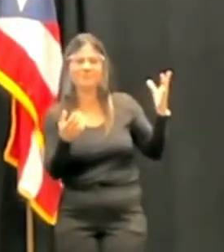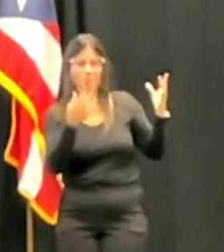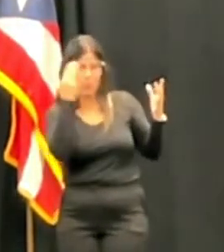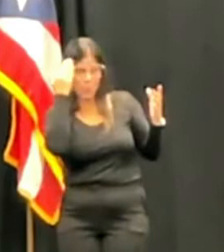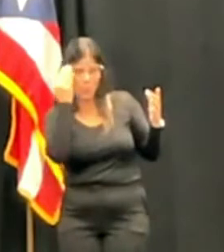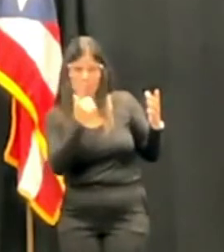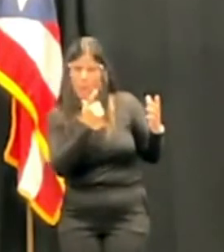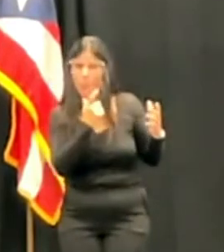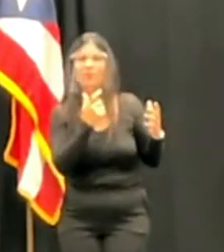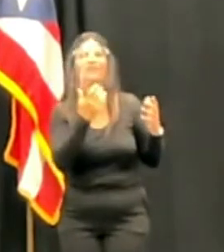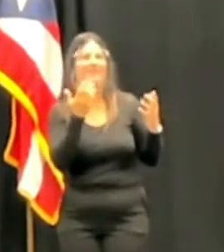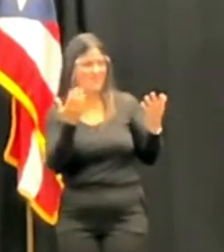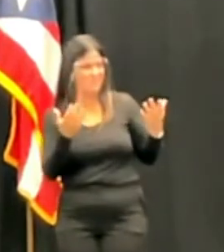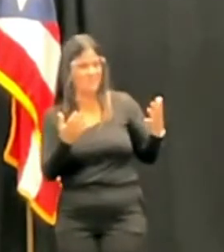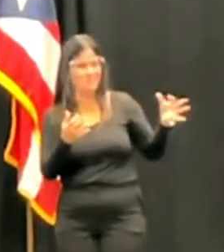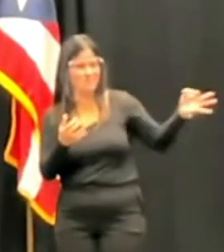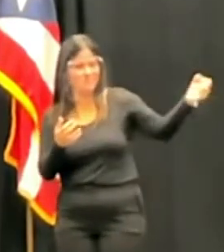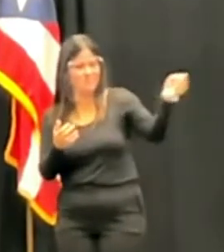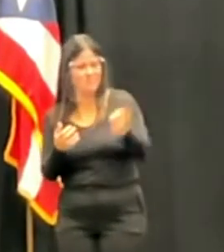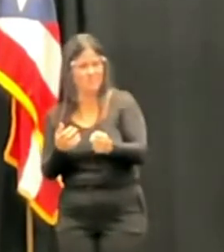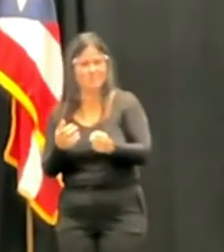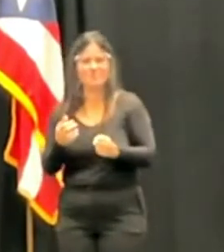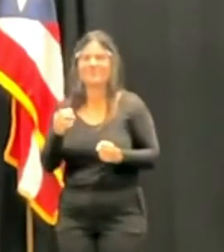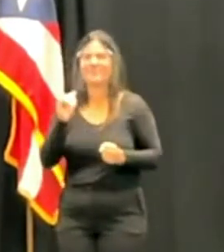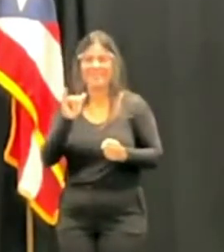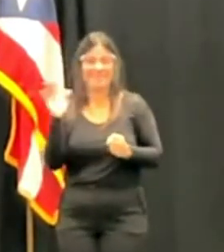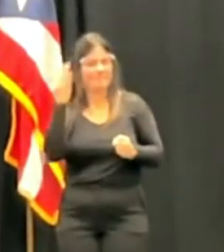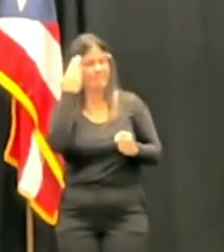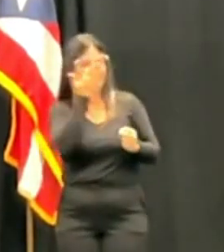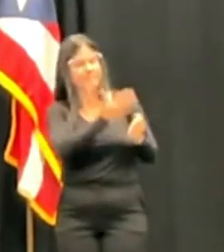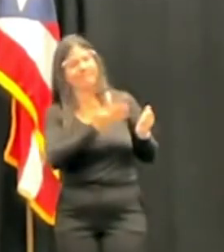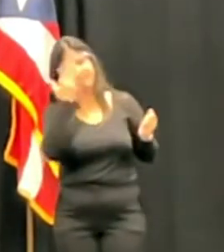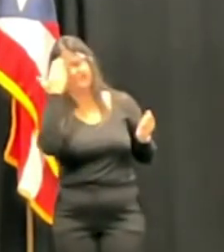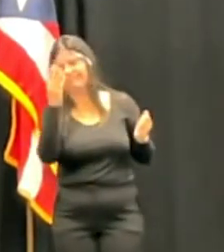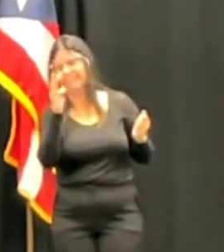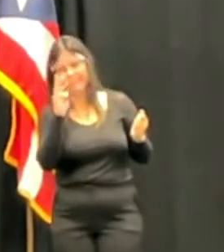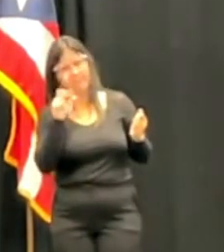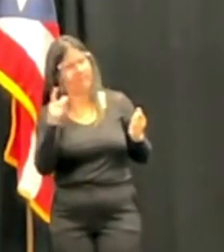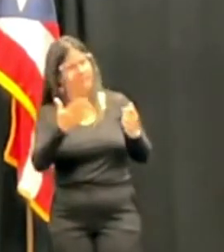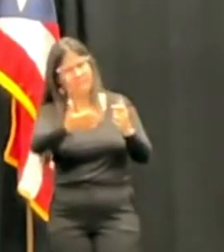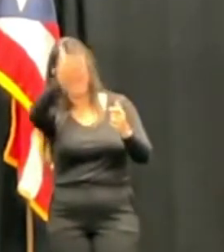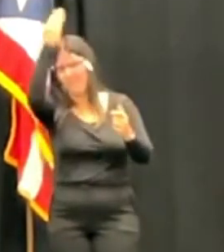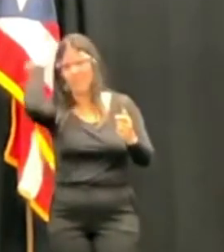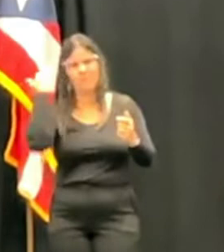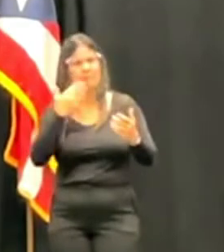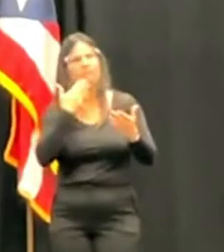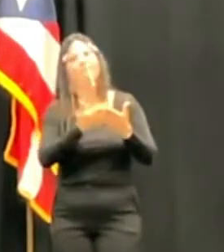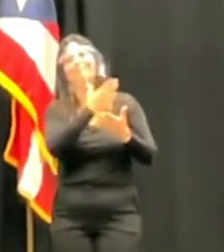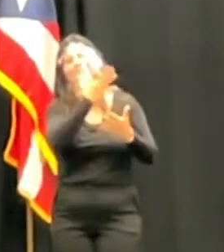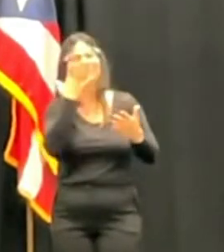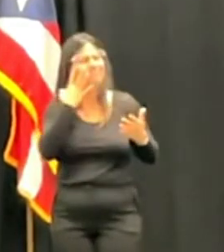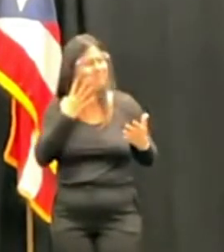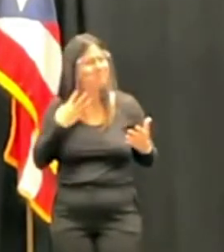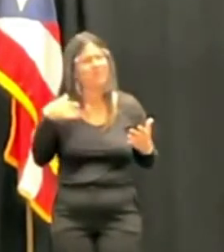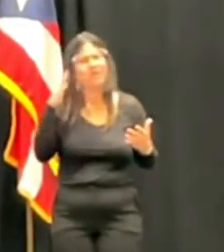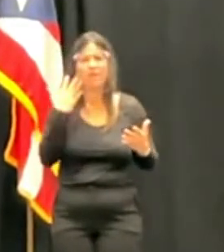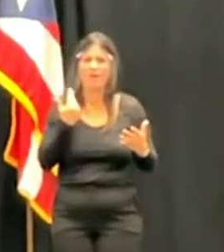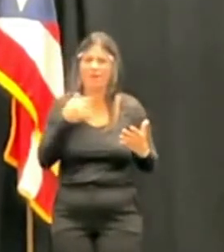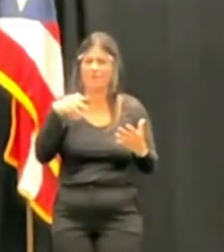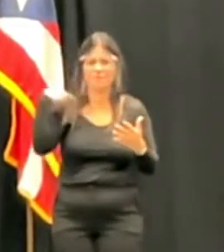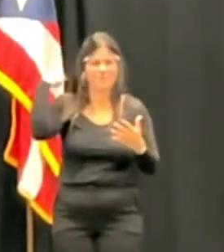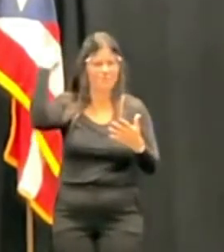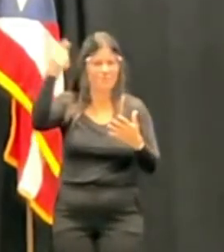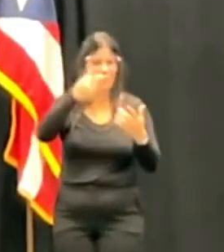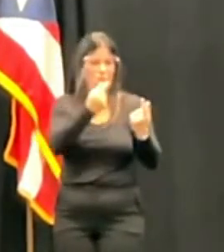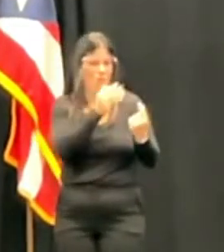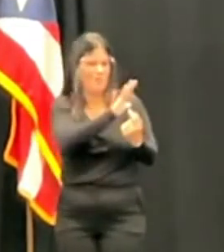conocía sus cualificaciones, conocía su proceder, conocía la manera en que ella ha resuelto sus casos